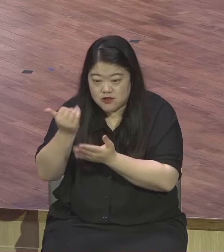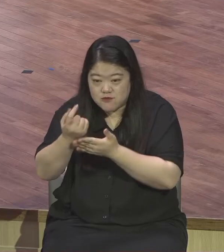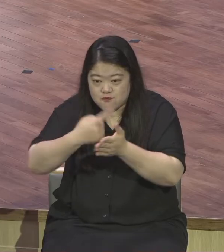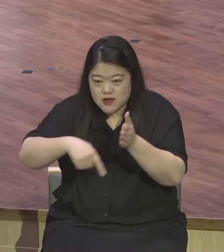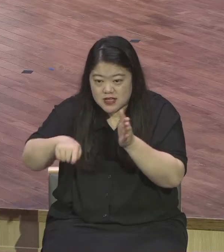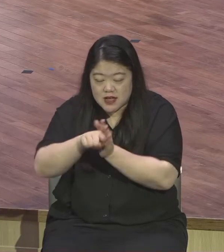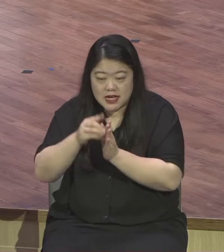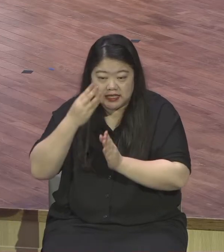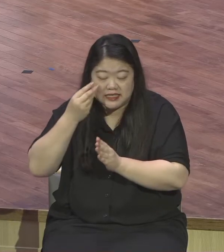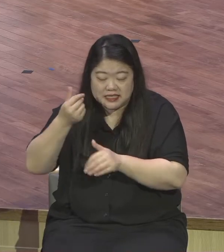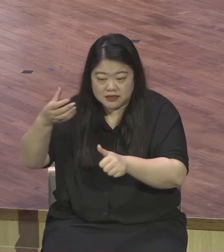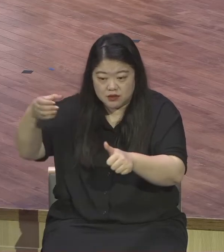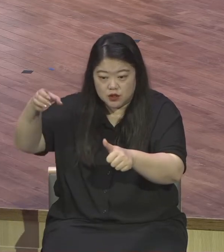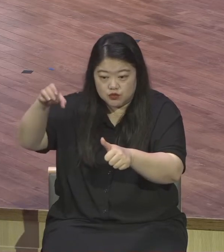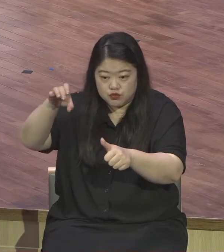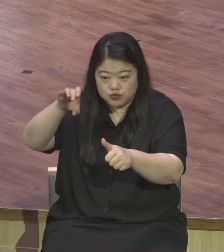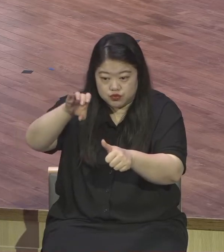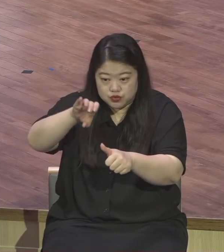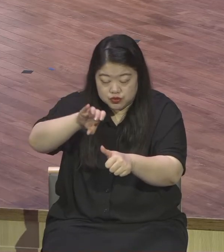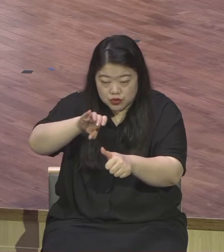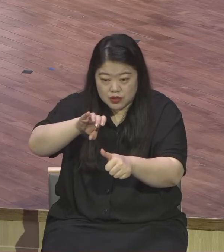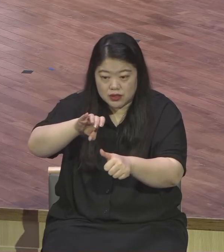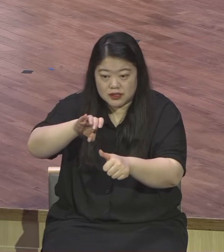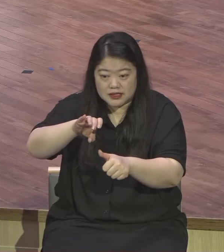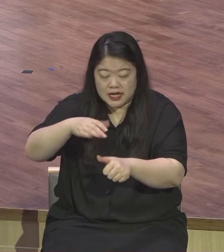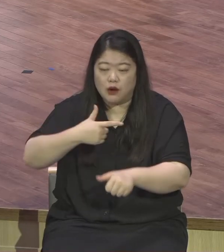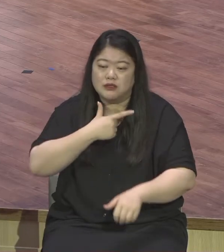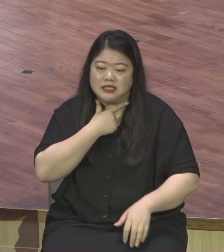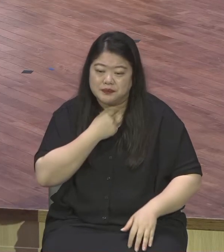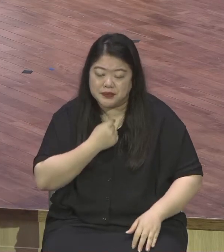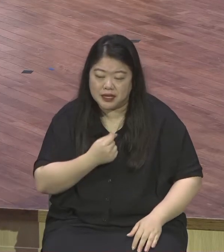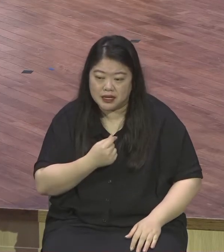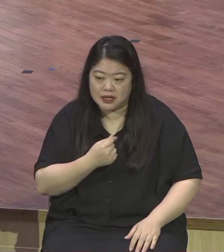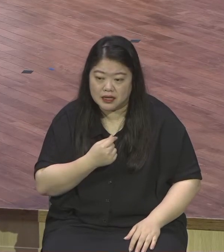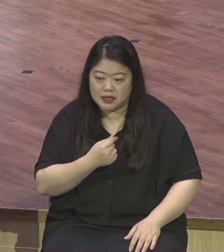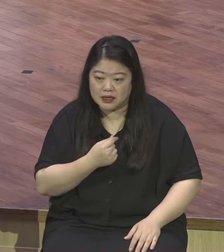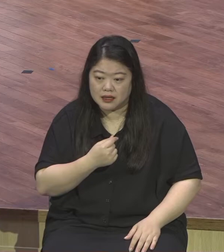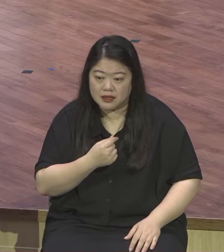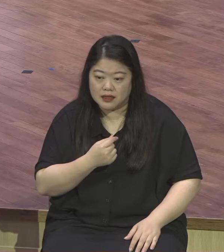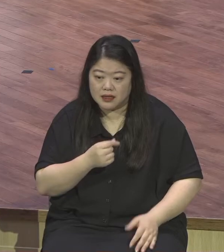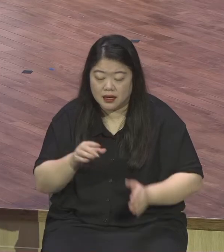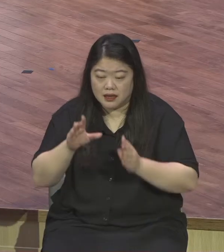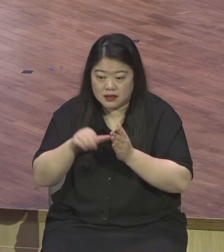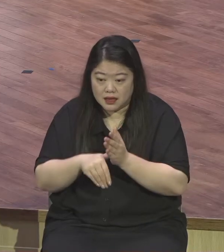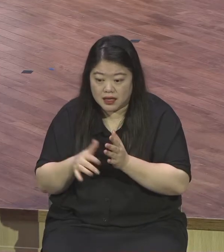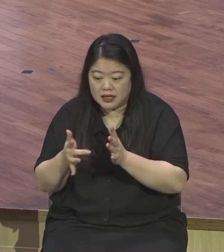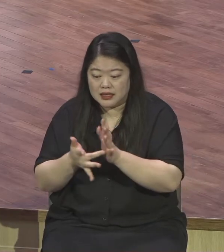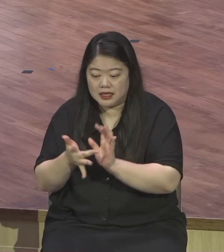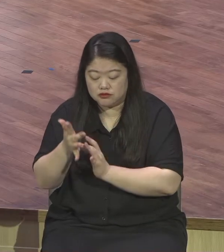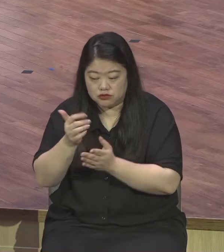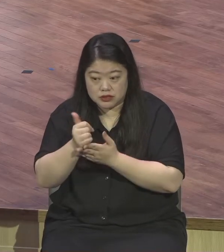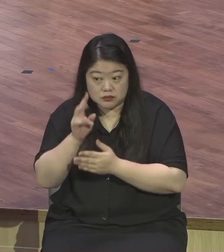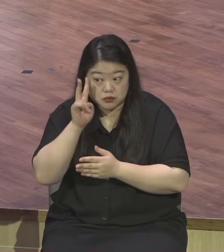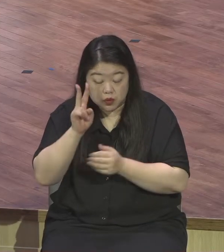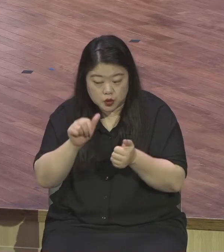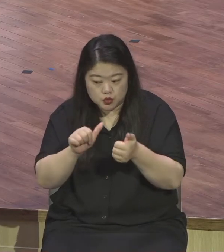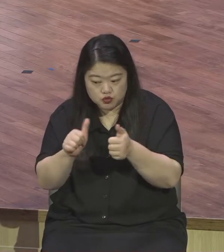장례를 기념하는 아름다운 일을 한 것입니다 우리의 삶도 마찬가지